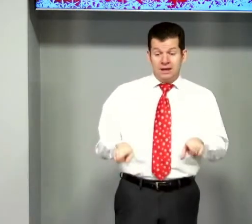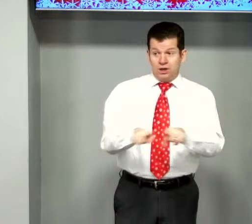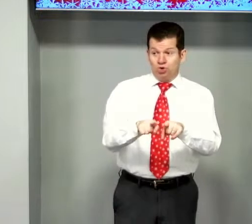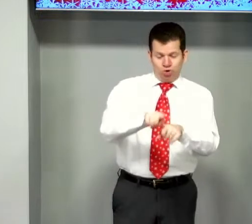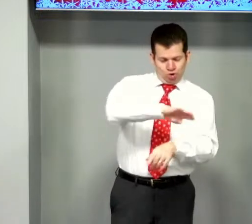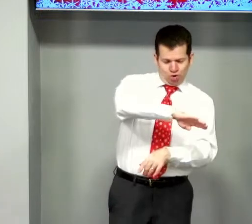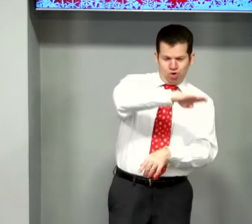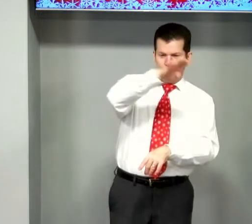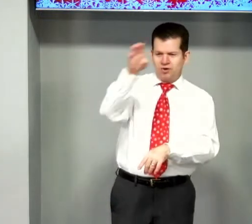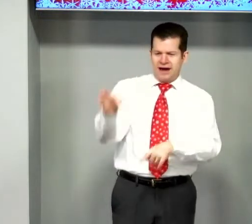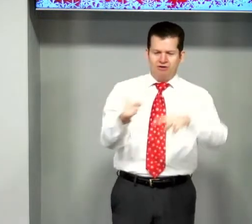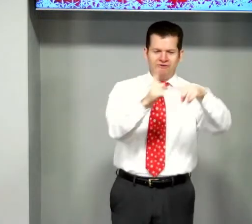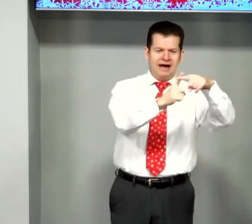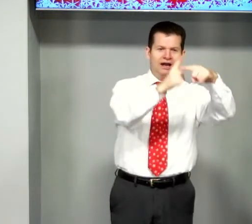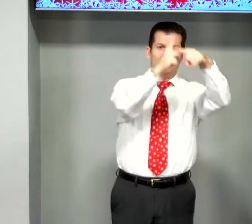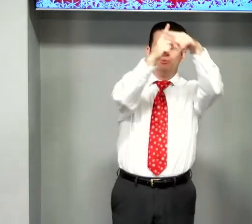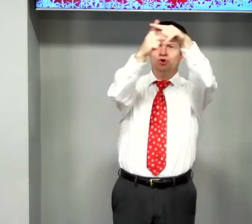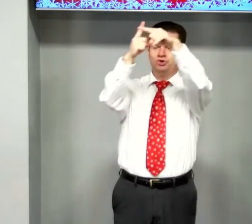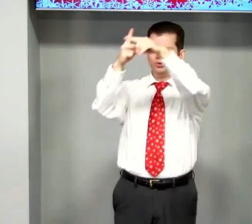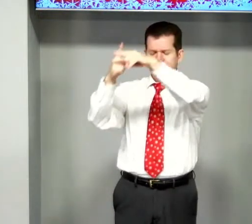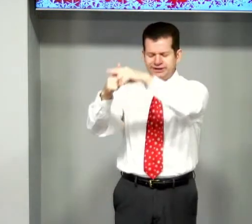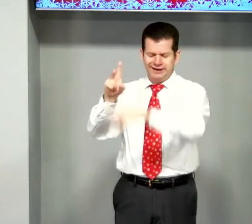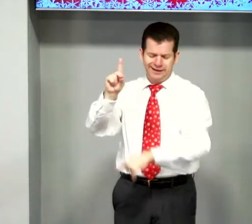No Calvário, Há muitos anos,